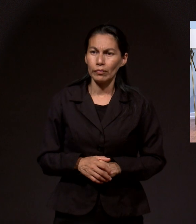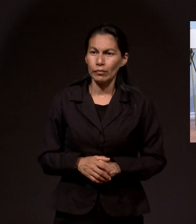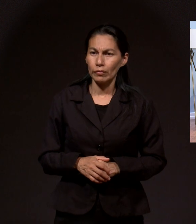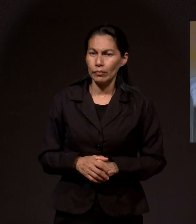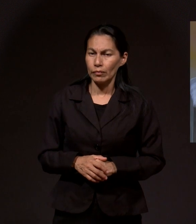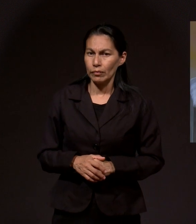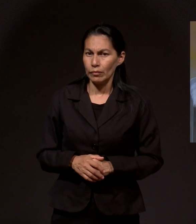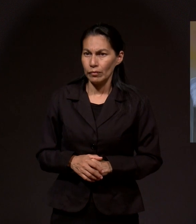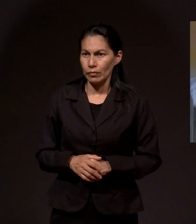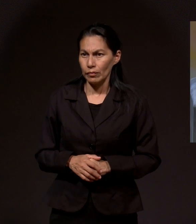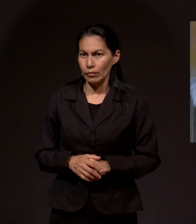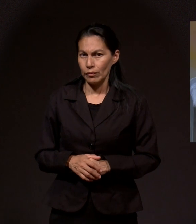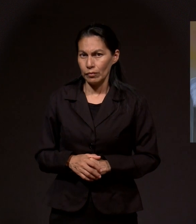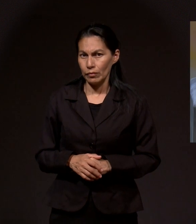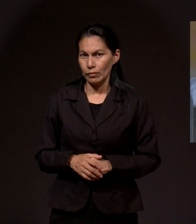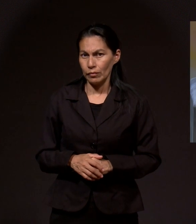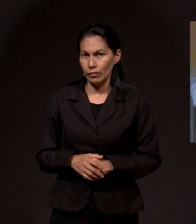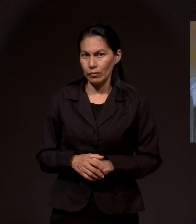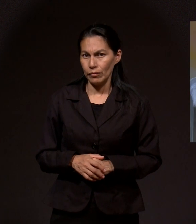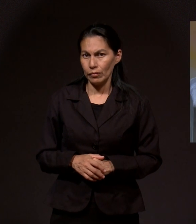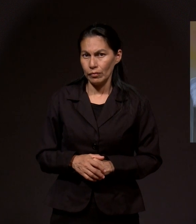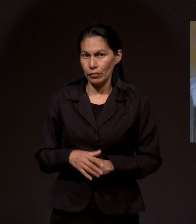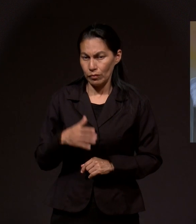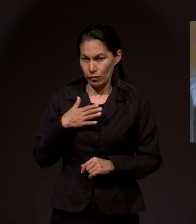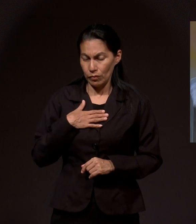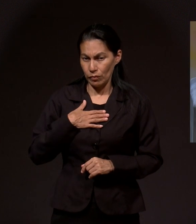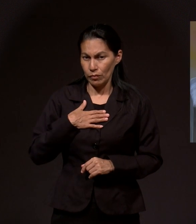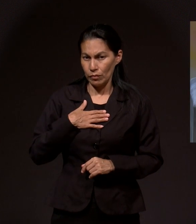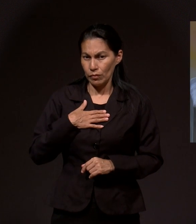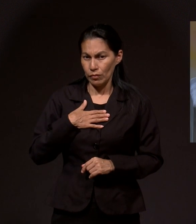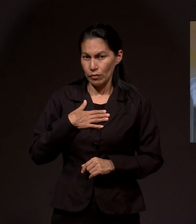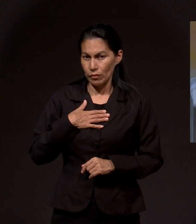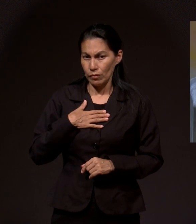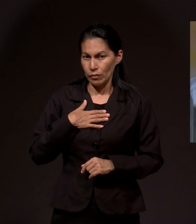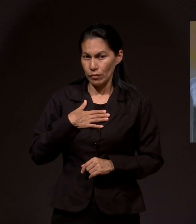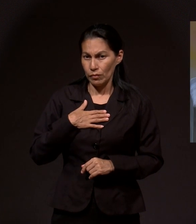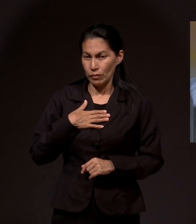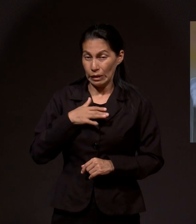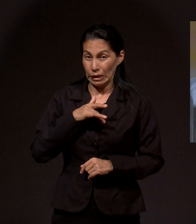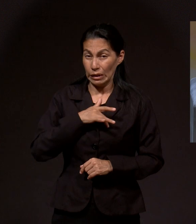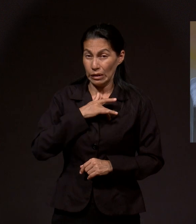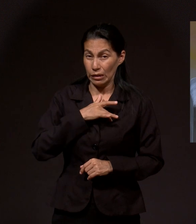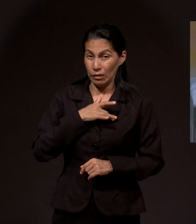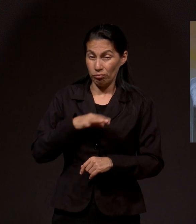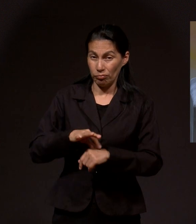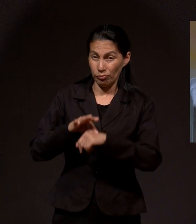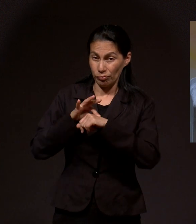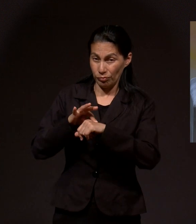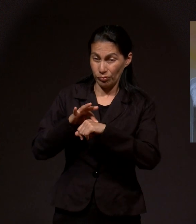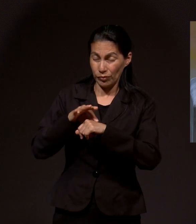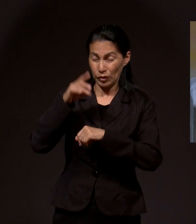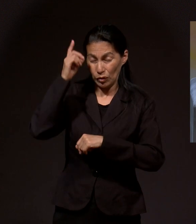La verdad es donde vi la mano de Dios y es esta porque